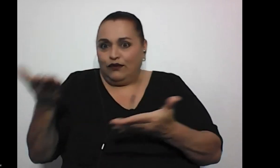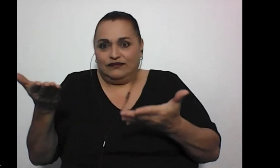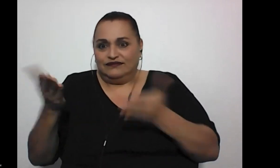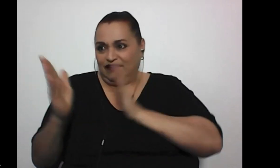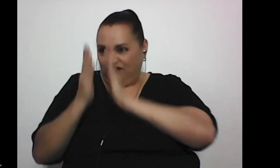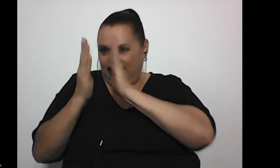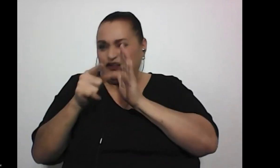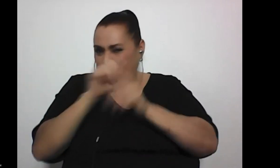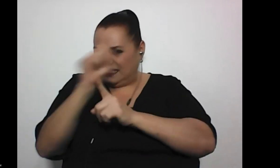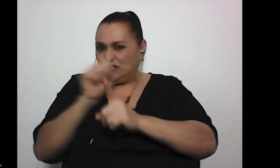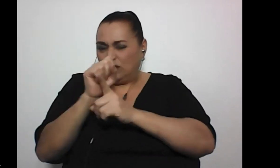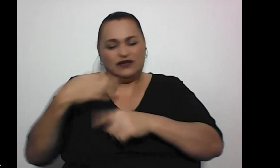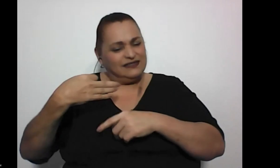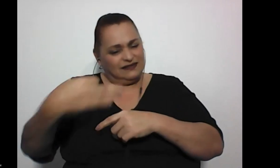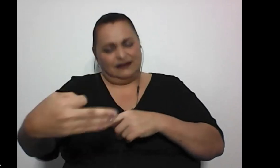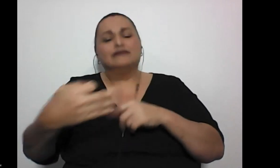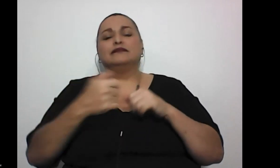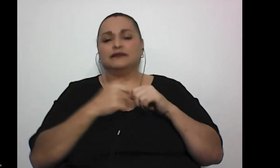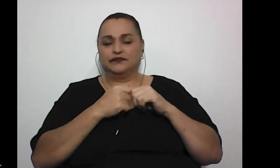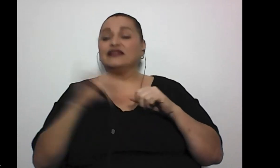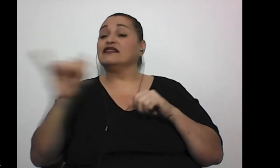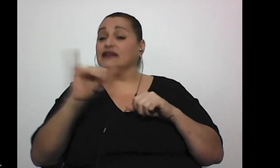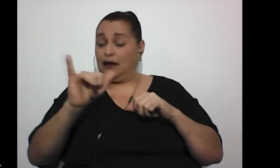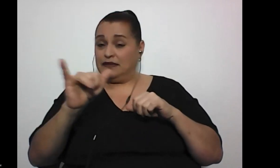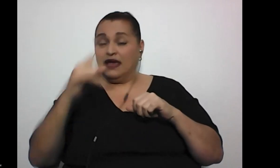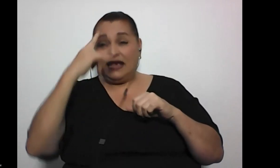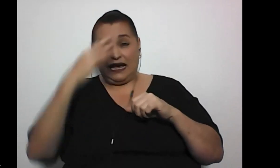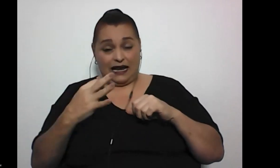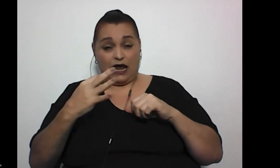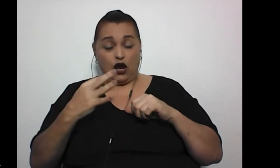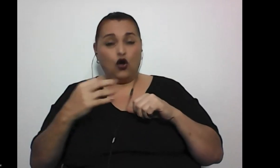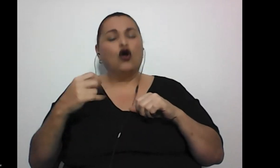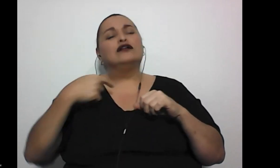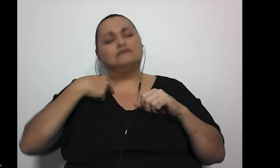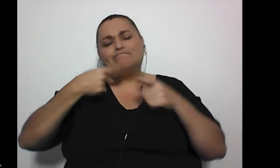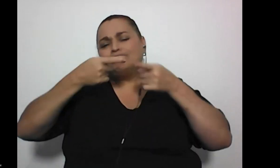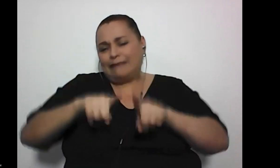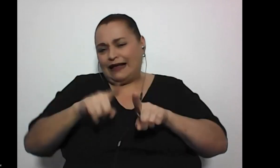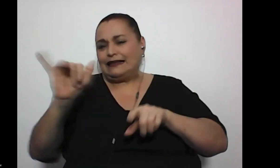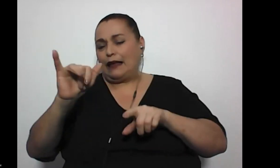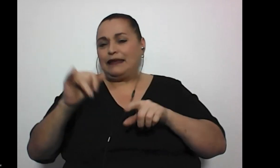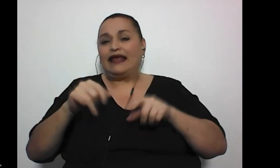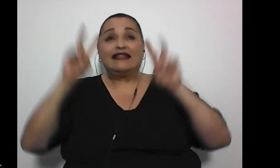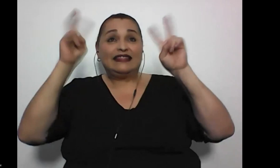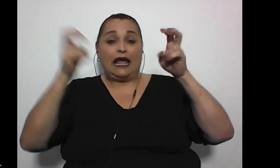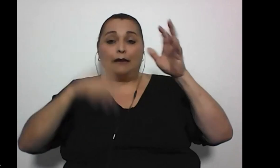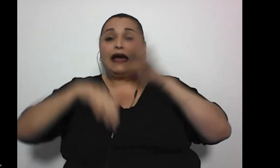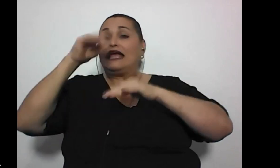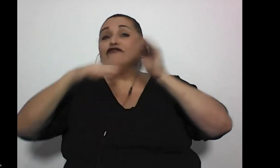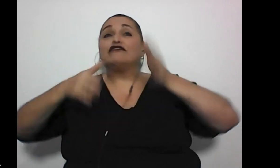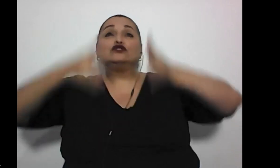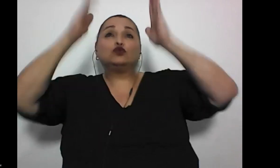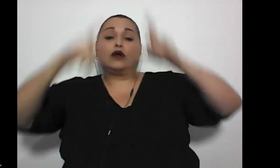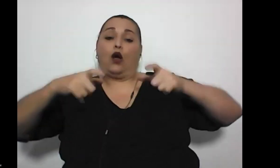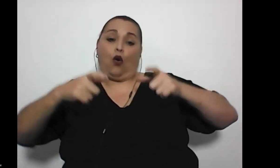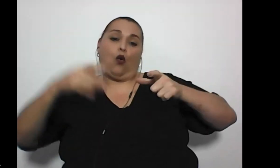eso es muy, muy frecuente y por supuesto, creo que también no nos escapamos del tema de la infraestructura, ¿verdad? Donde un hueco